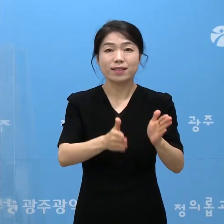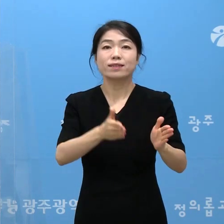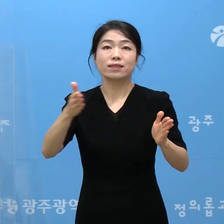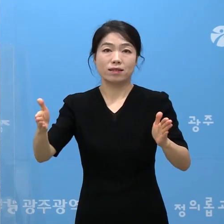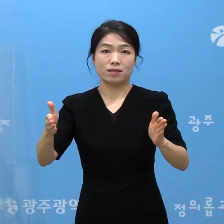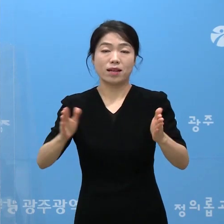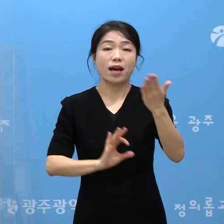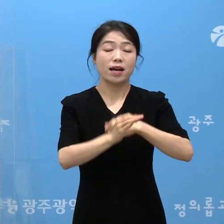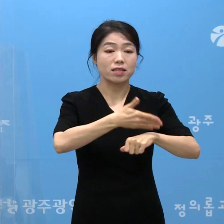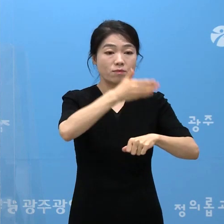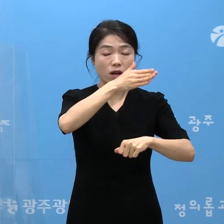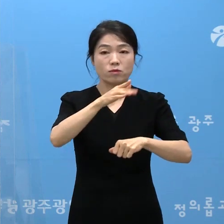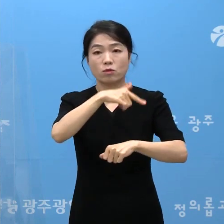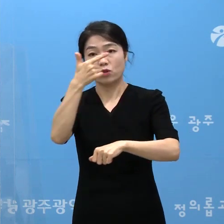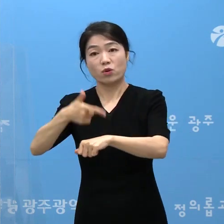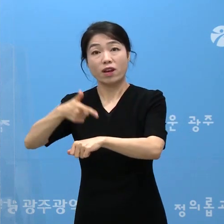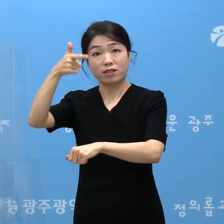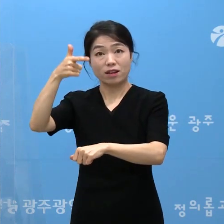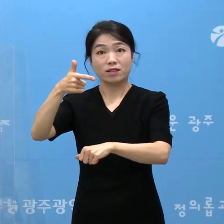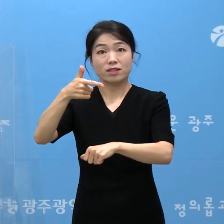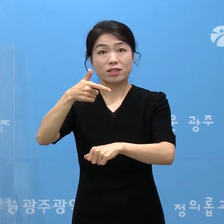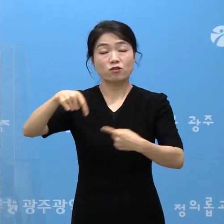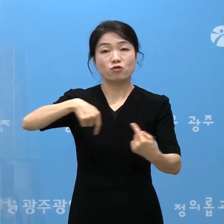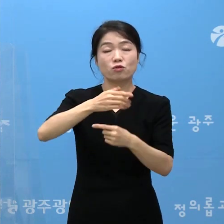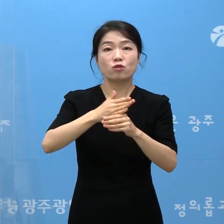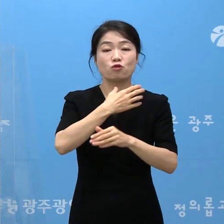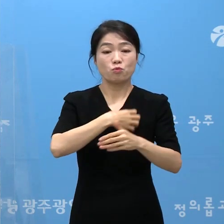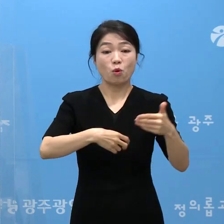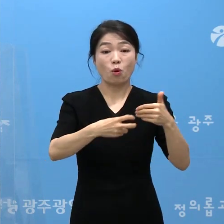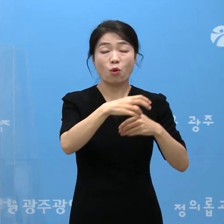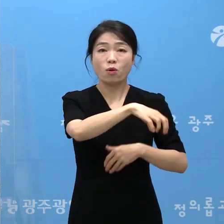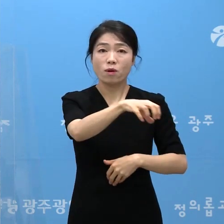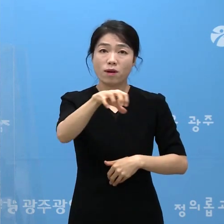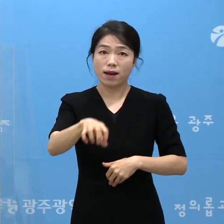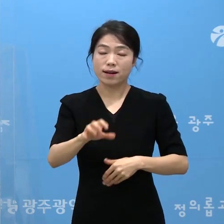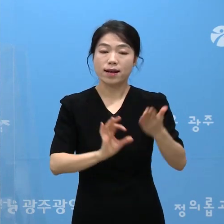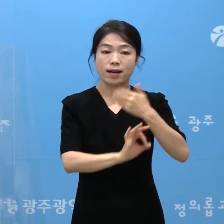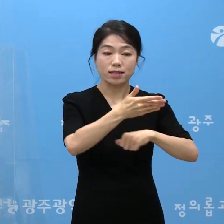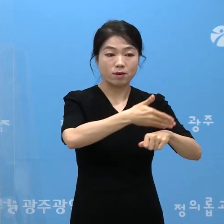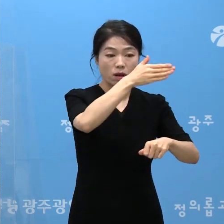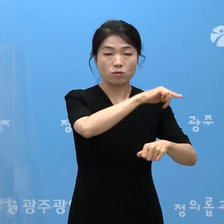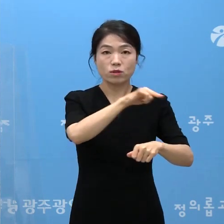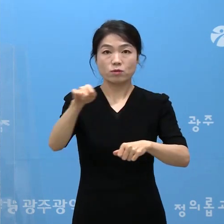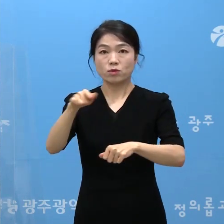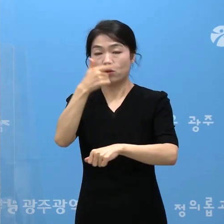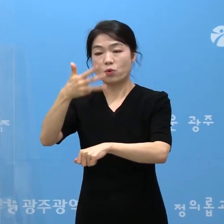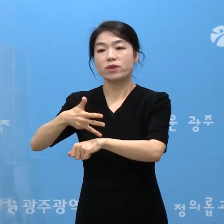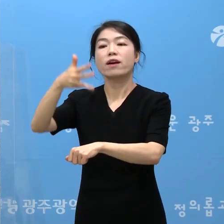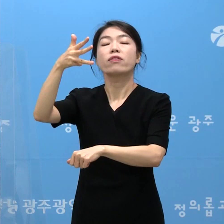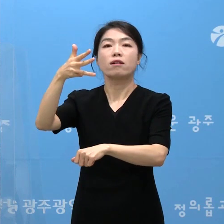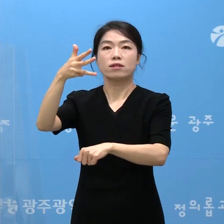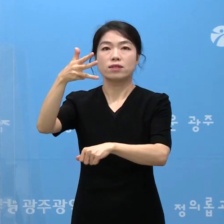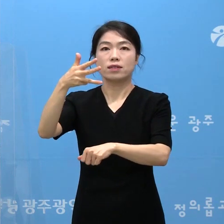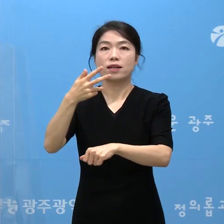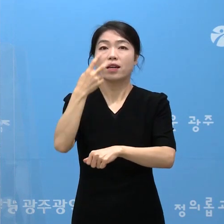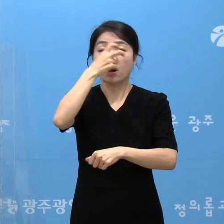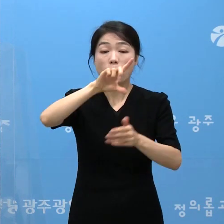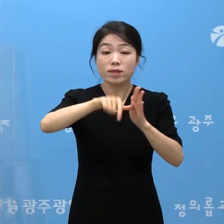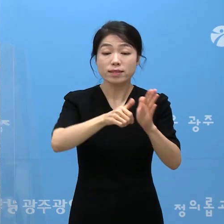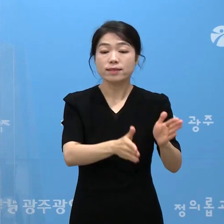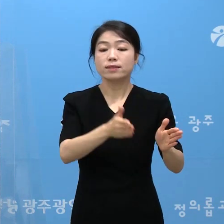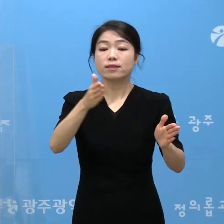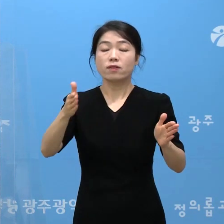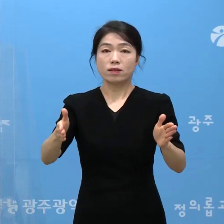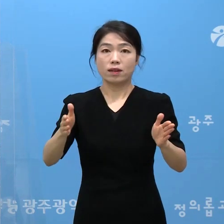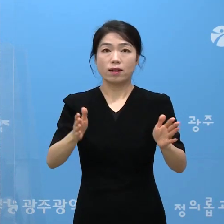9시부터 오후 6시까지 운영 중인 각구보건소는 오전 9시부터 오후 8시까지 검사 시간을